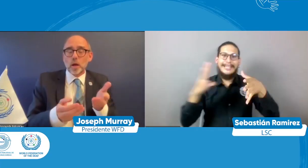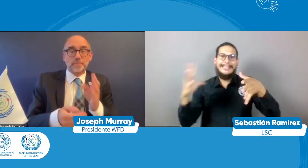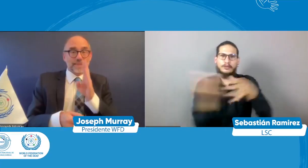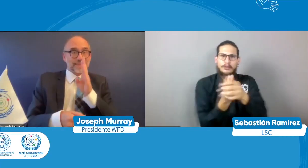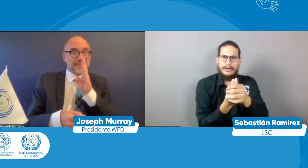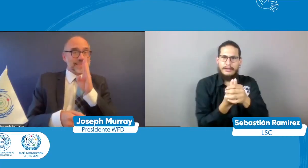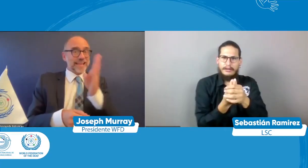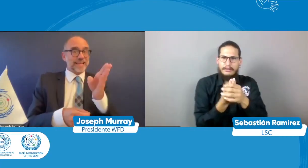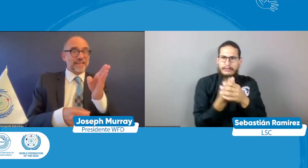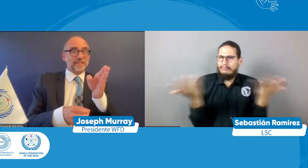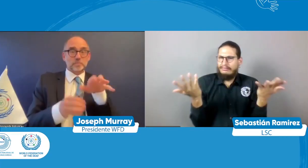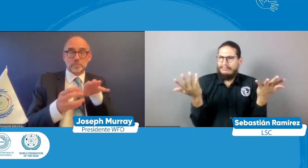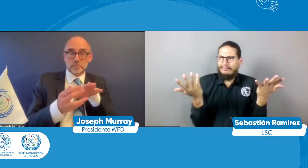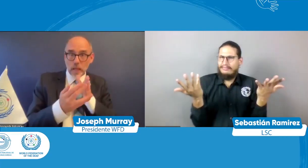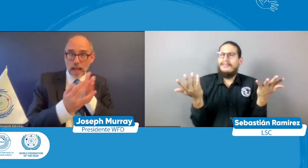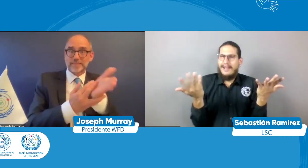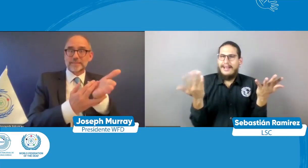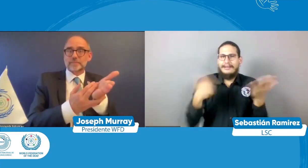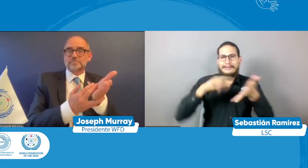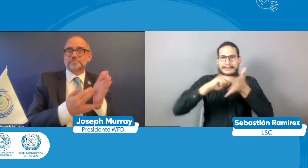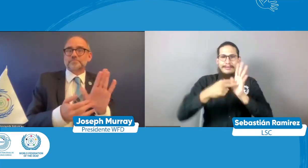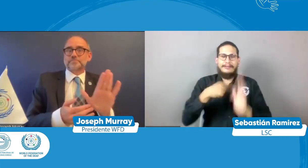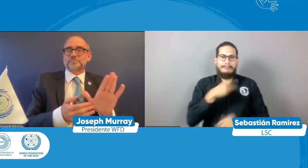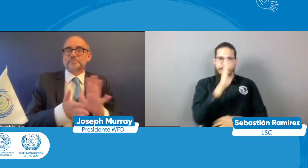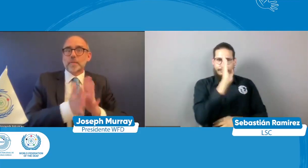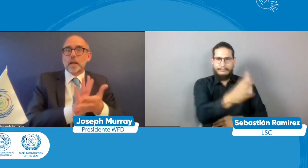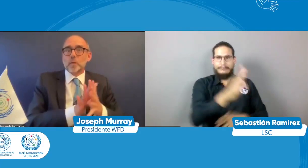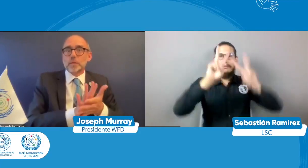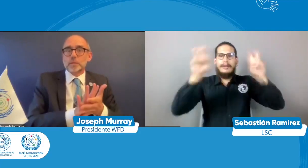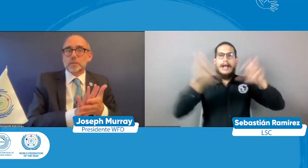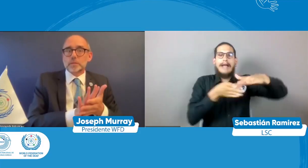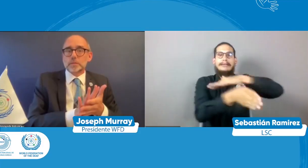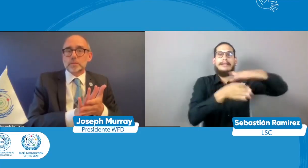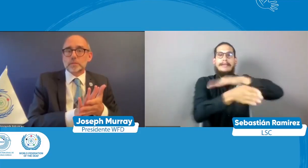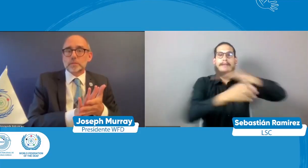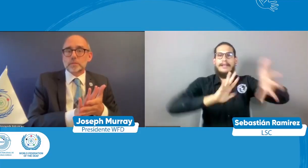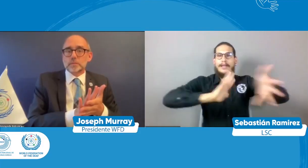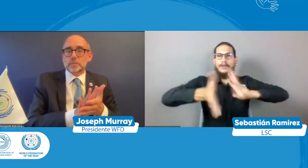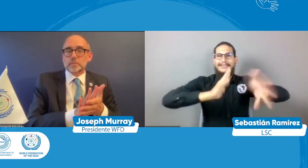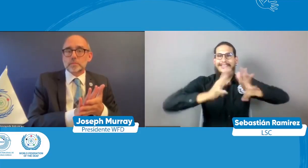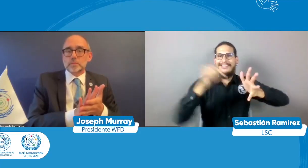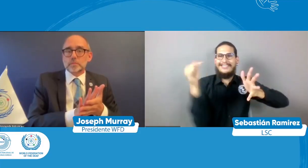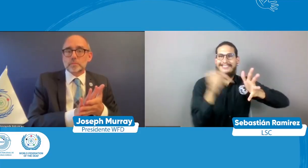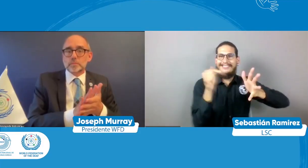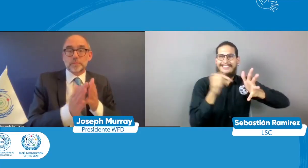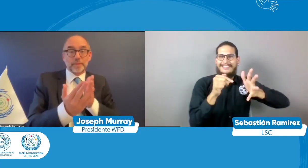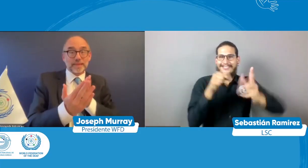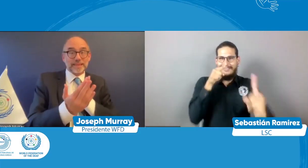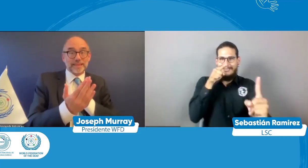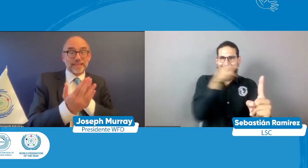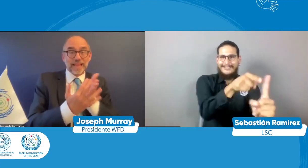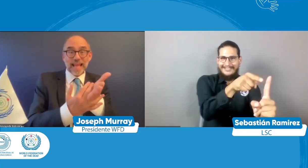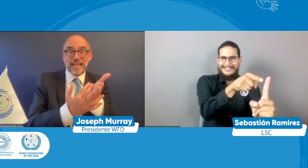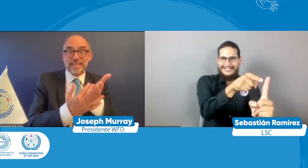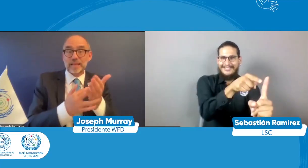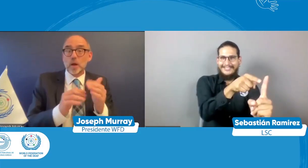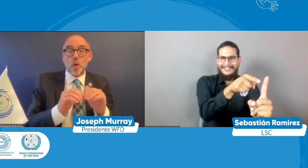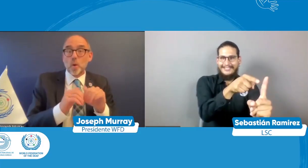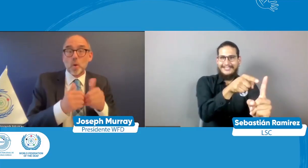educación inclusiva para personas sordas y es el tener el acceso directo a la educación a través